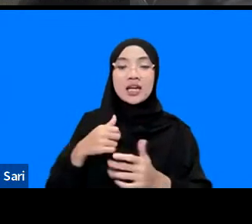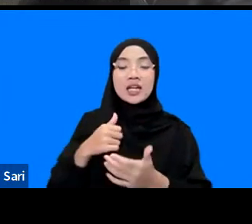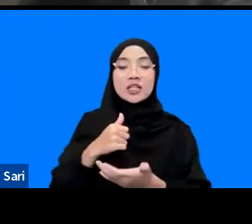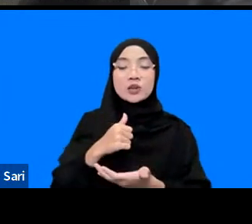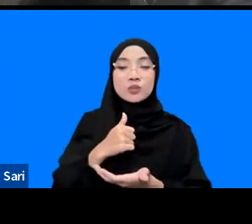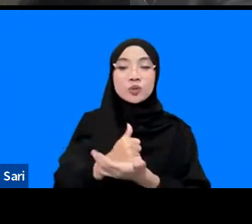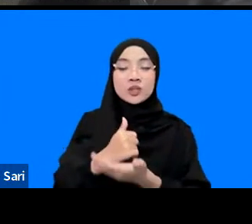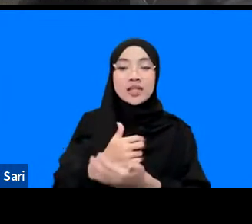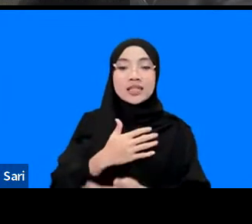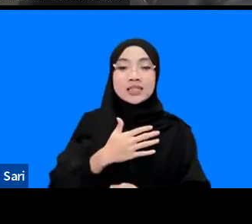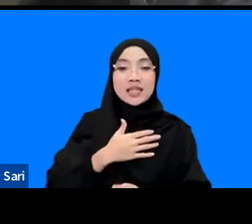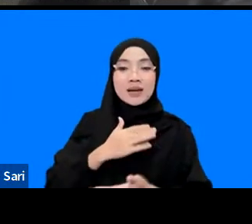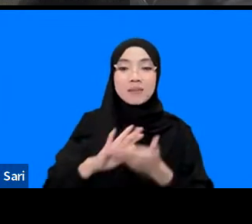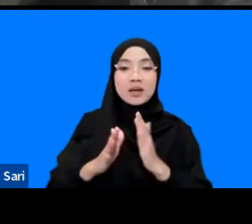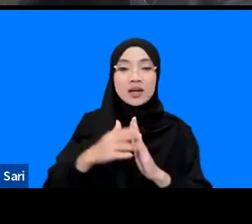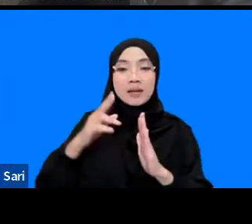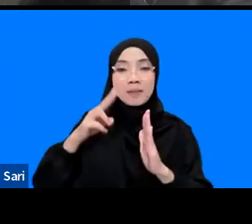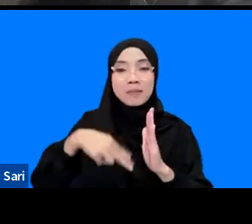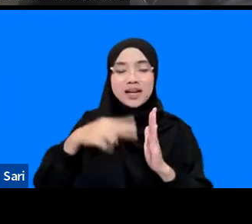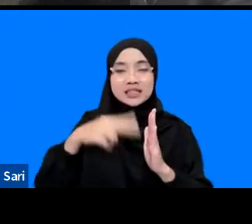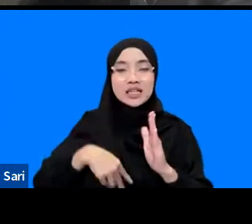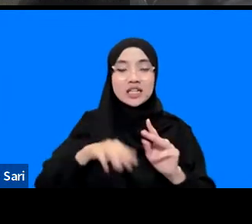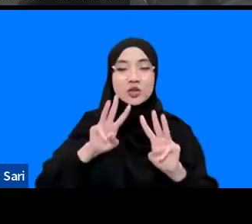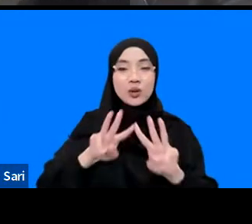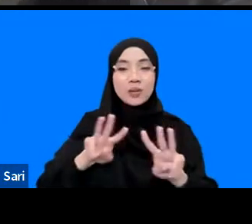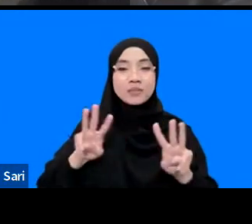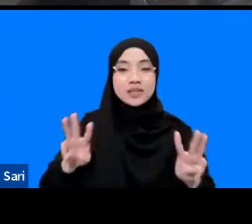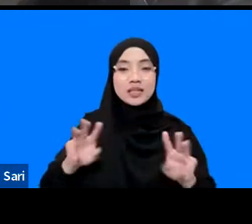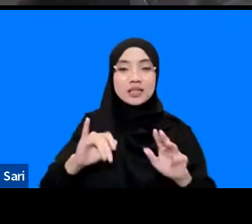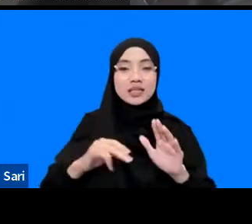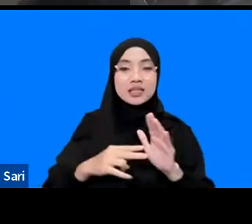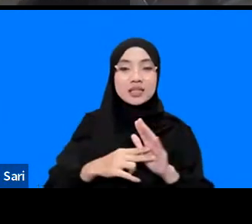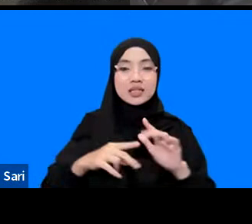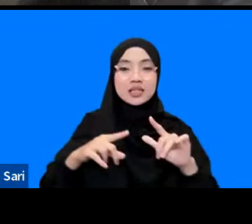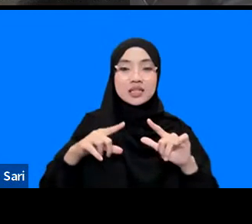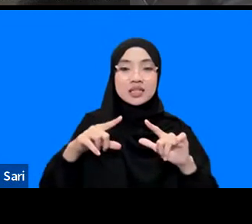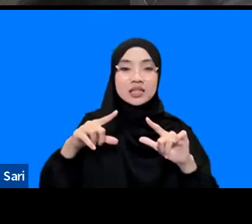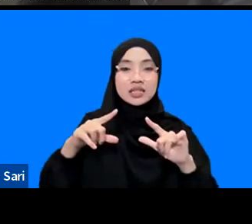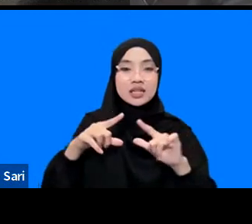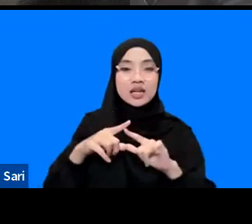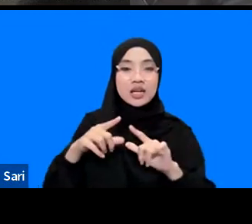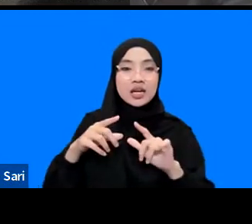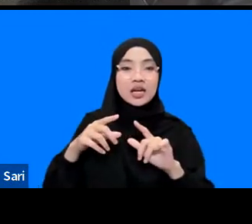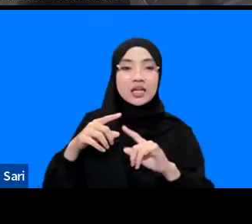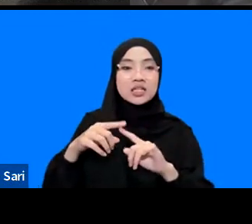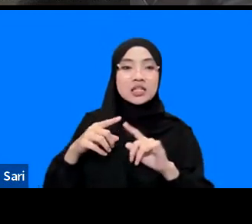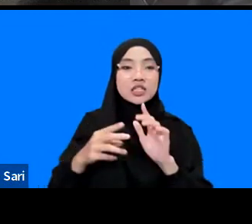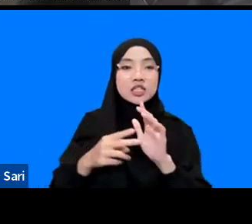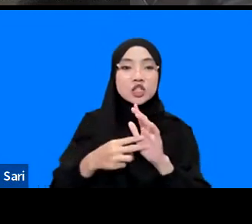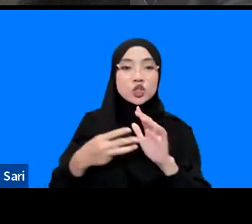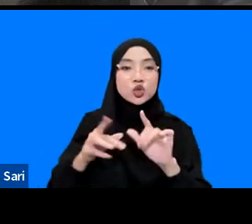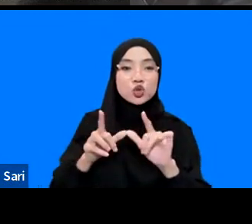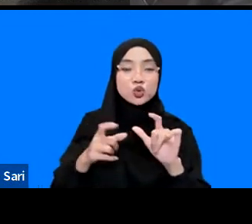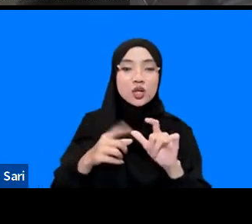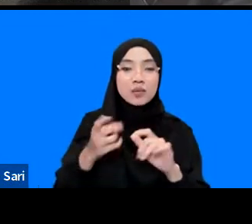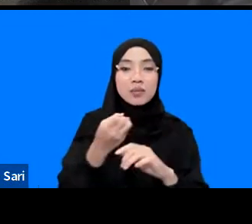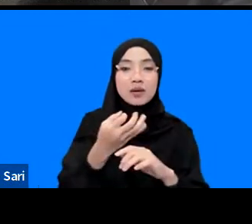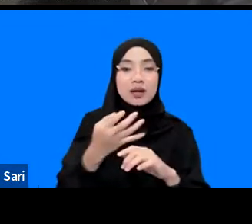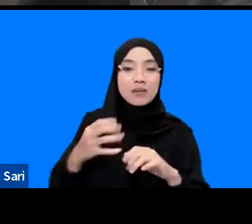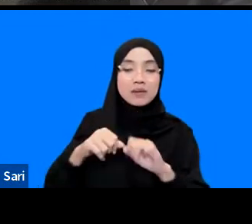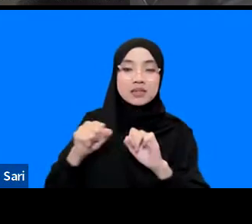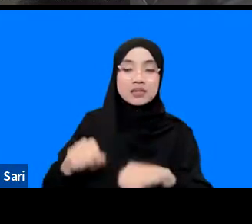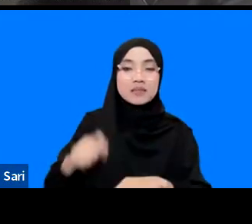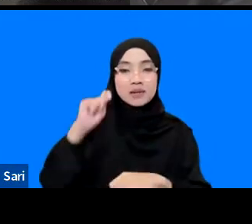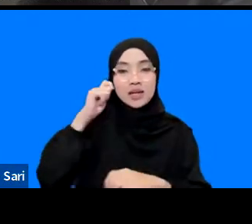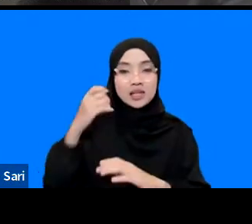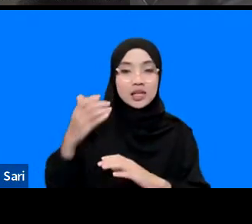saya pernah baca-baca di website Inatius itu akan ada beberapa early warning system yang